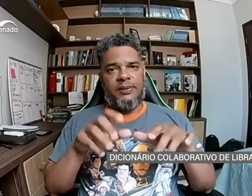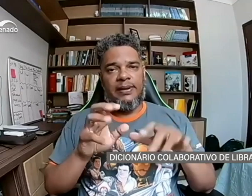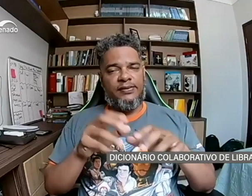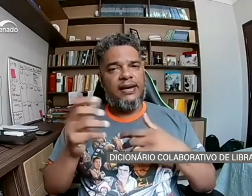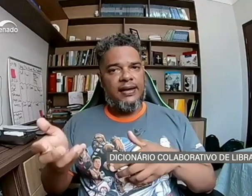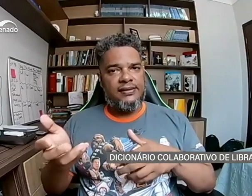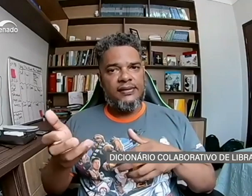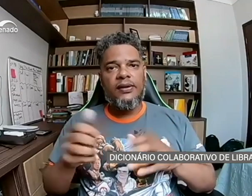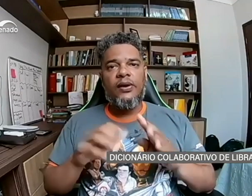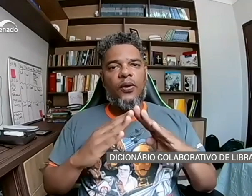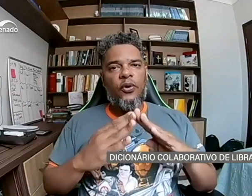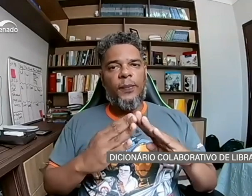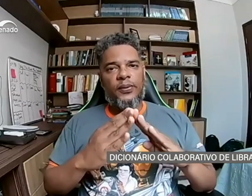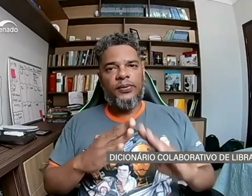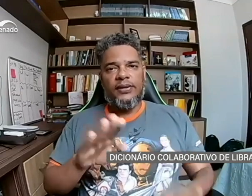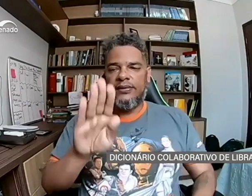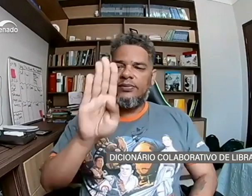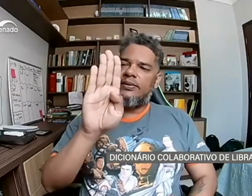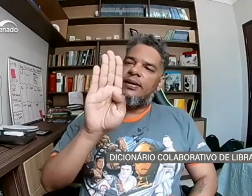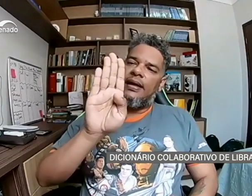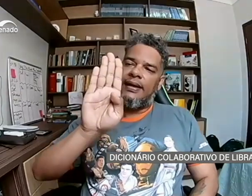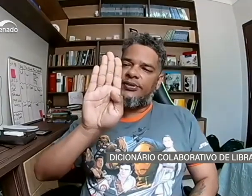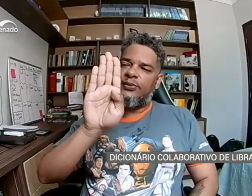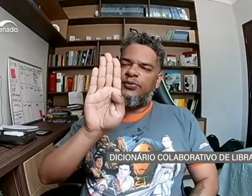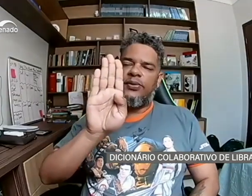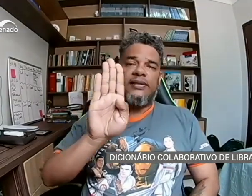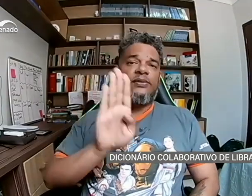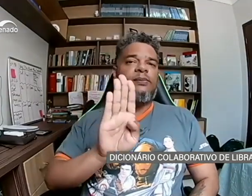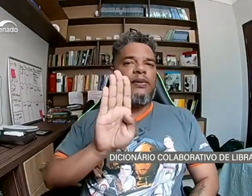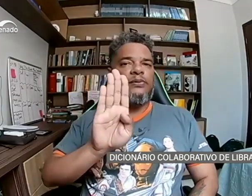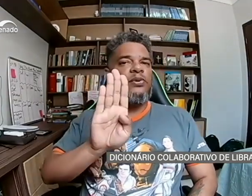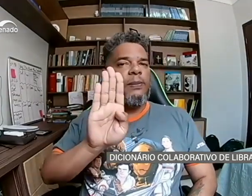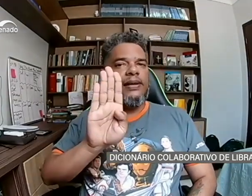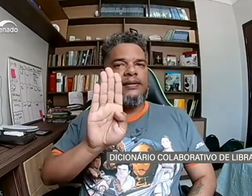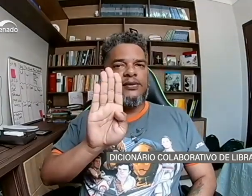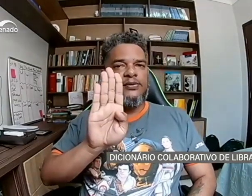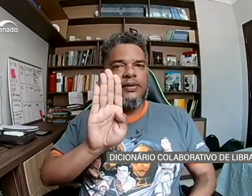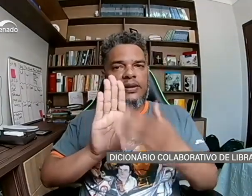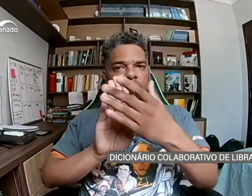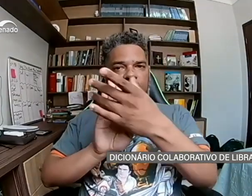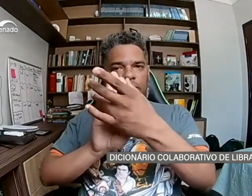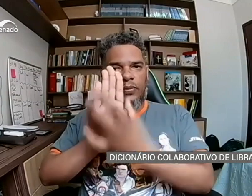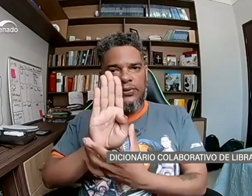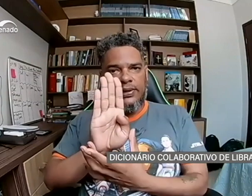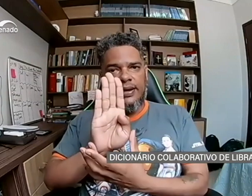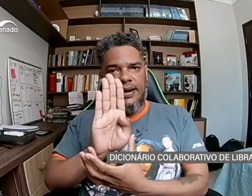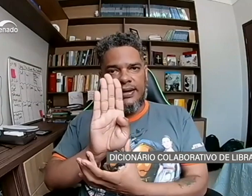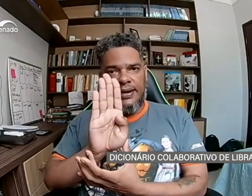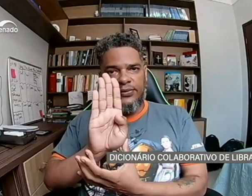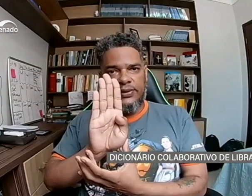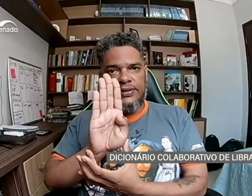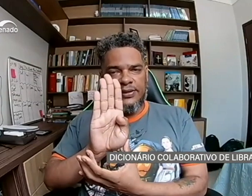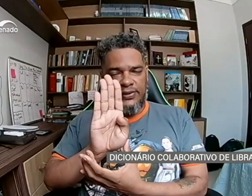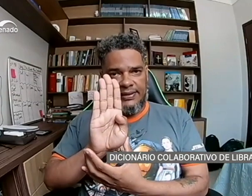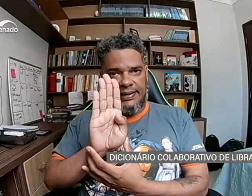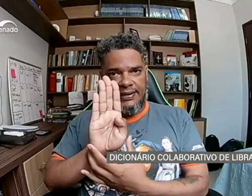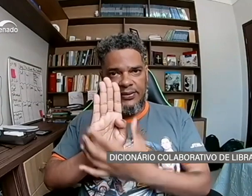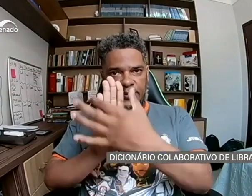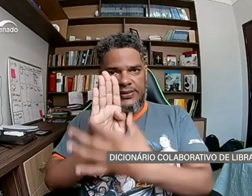palavra casa ou procurando esta configuração de mão no aplicativo. Quando eu clicar na fotinha que vai ter lá com essa